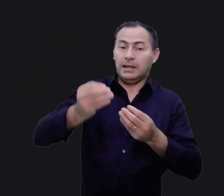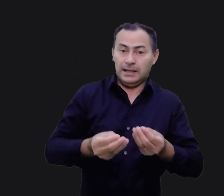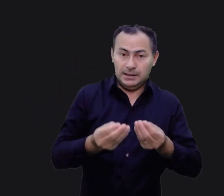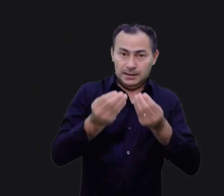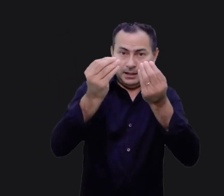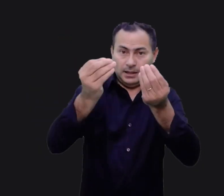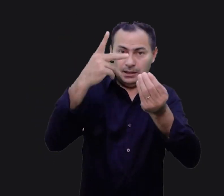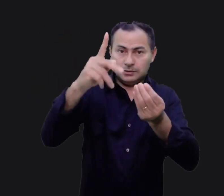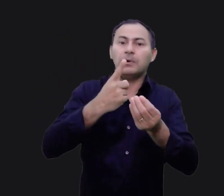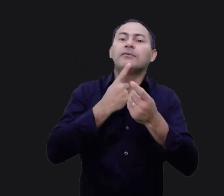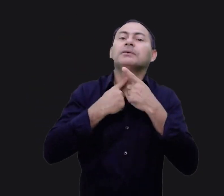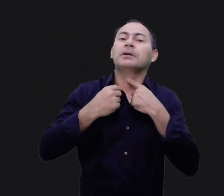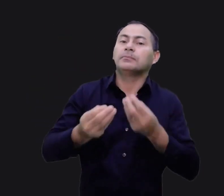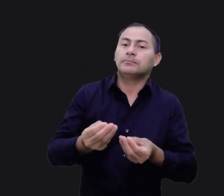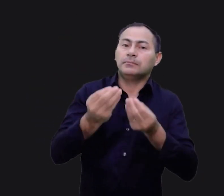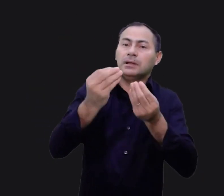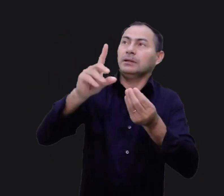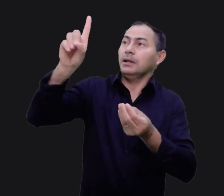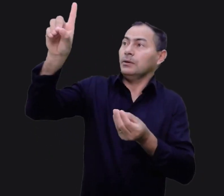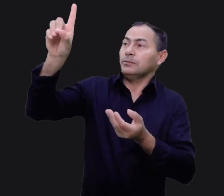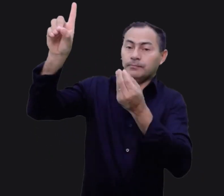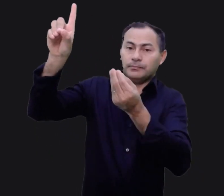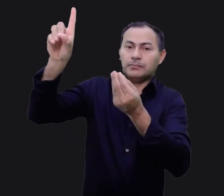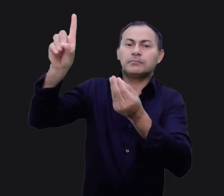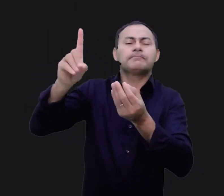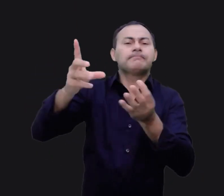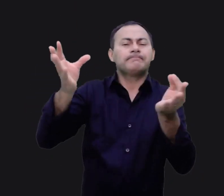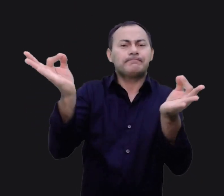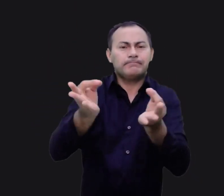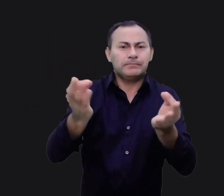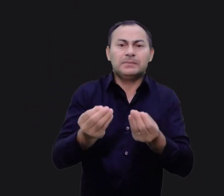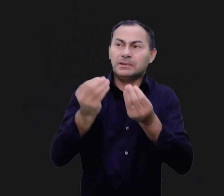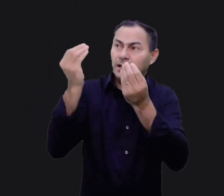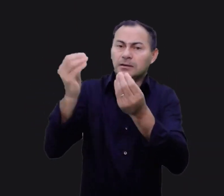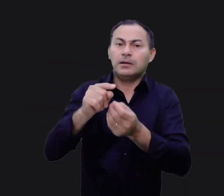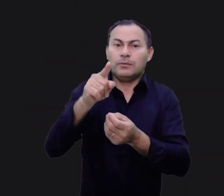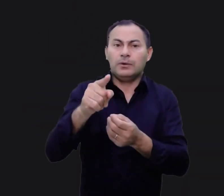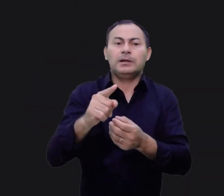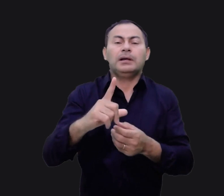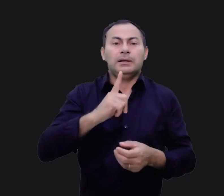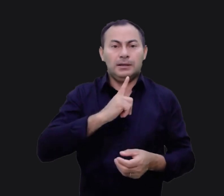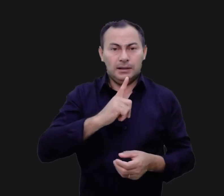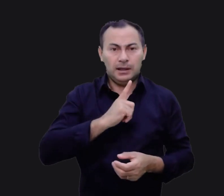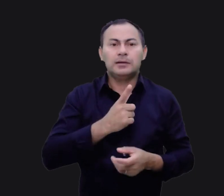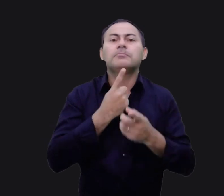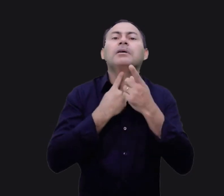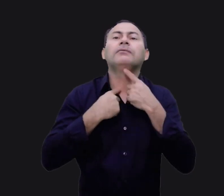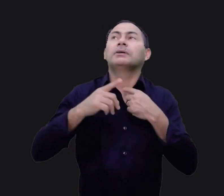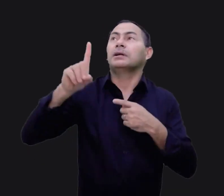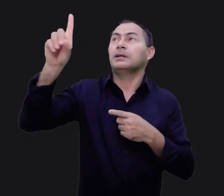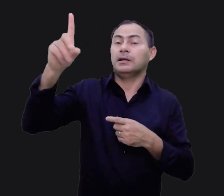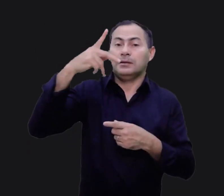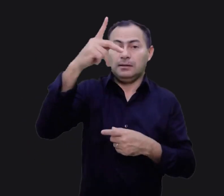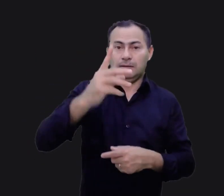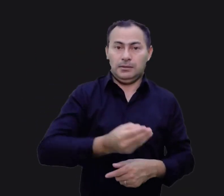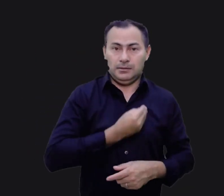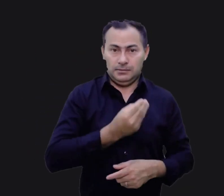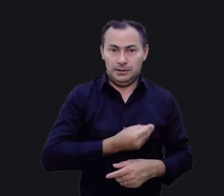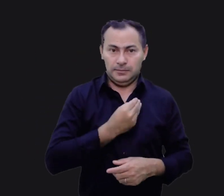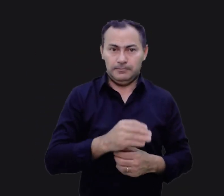Entregue a sua vontade, a vontade de Deus incondicionalmente. Para que você tenha a vontade dele na sua vida.